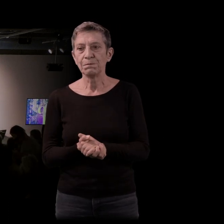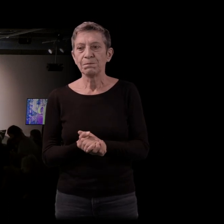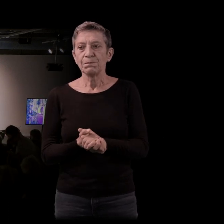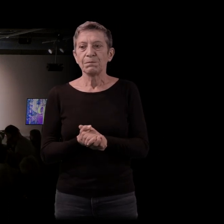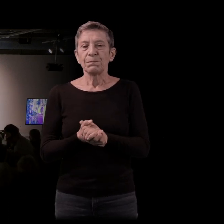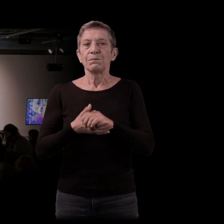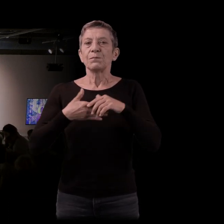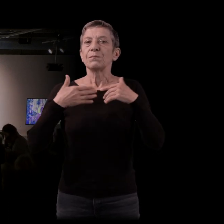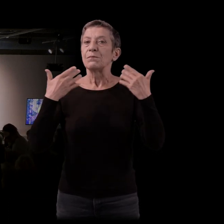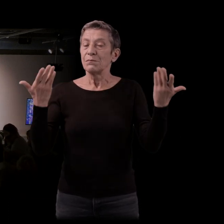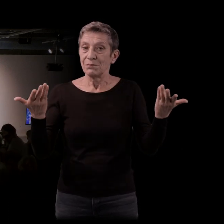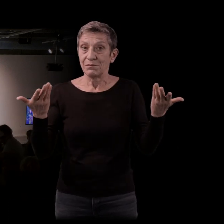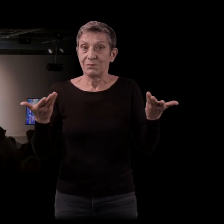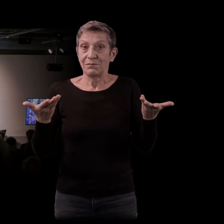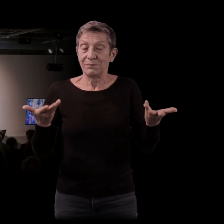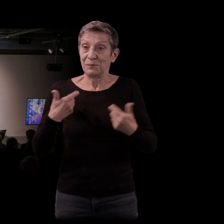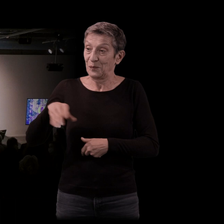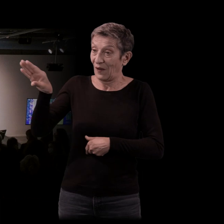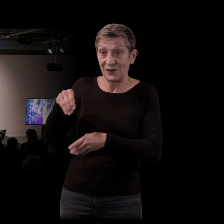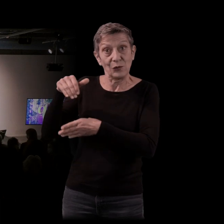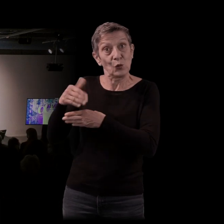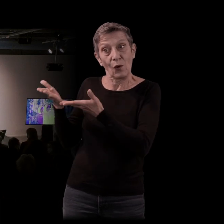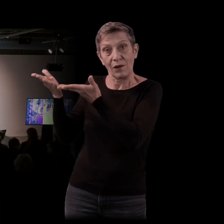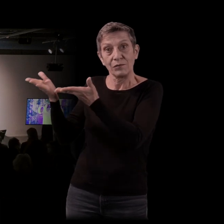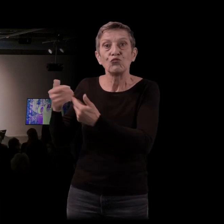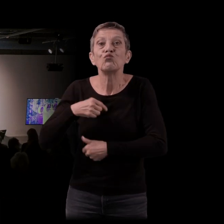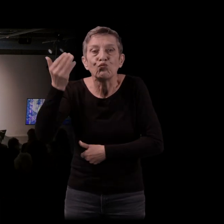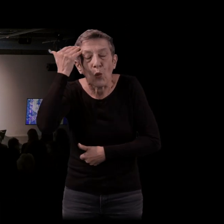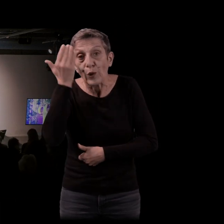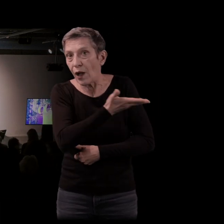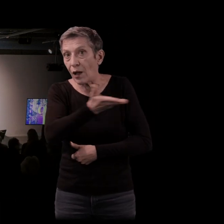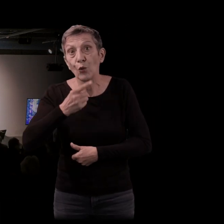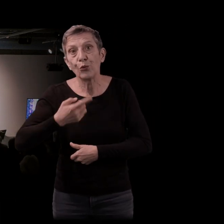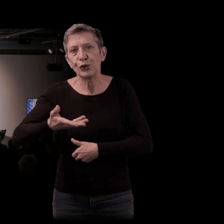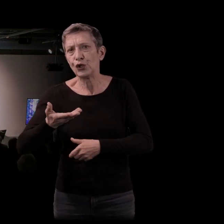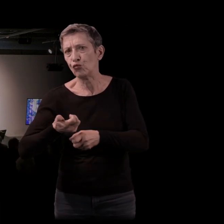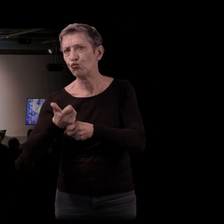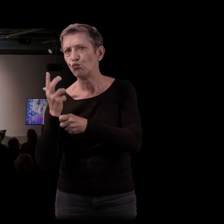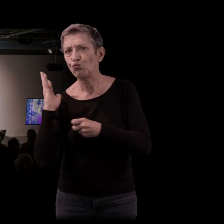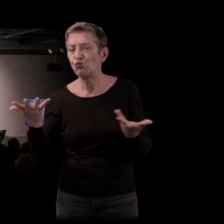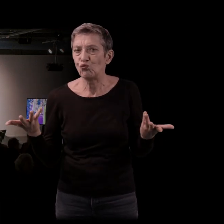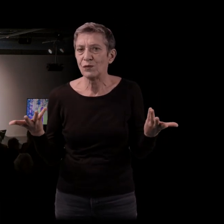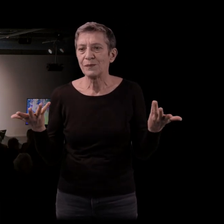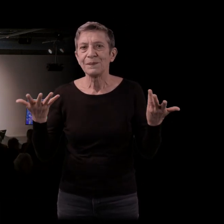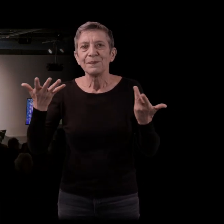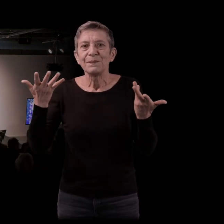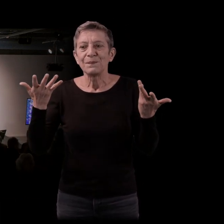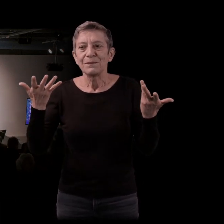Avec notre invité de ce soir, que vous connaissez déjà tous depuis quelques années déjà, puisque bon, ben voilà, tout